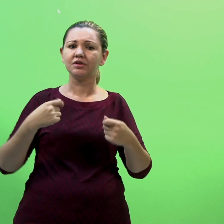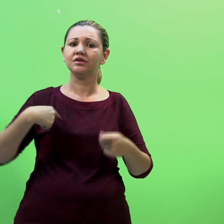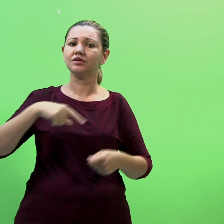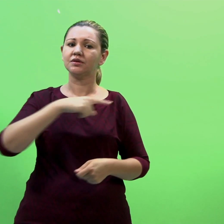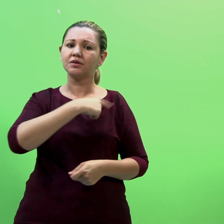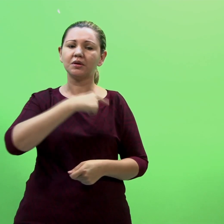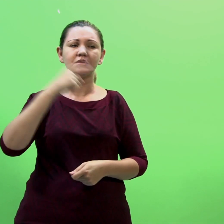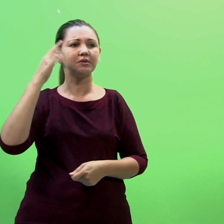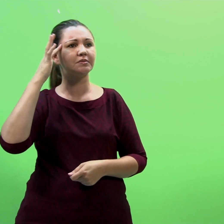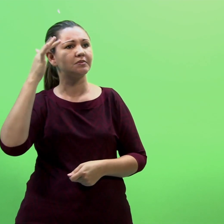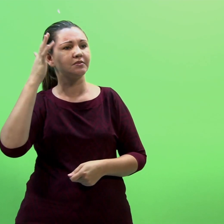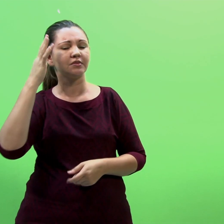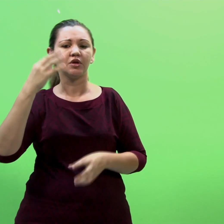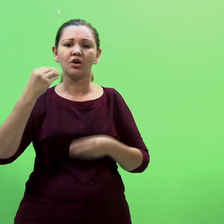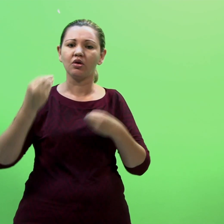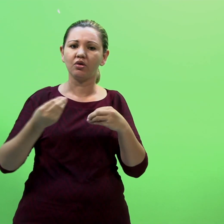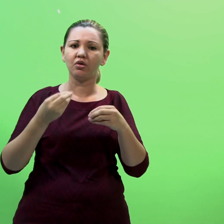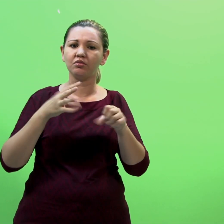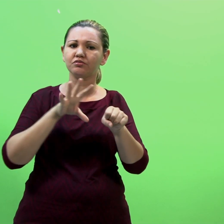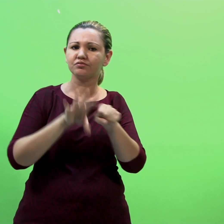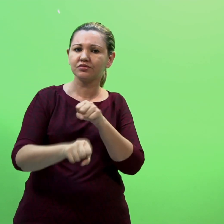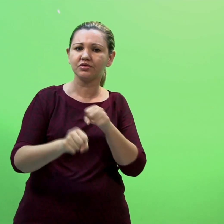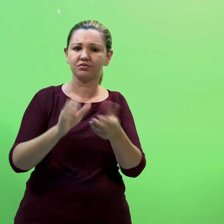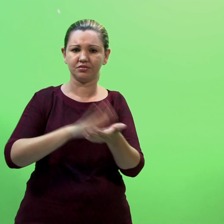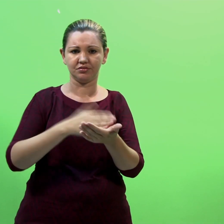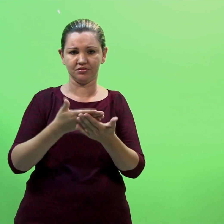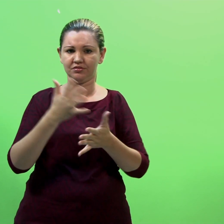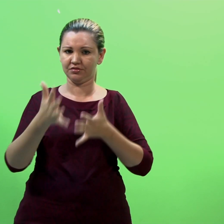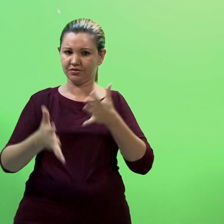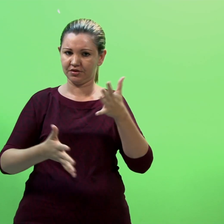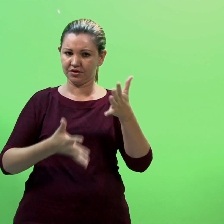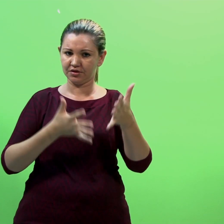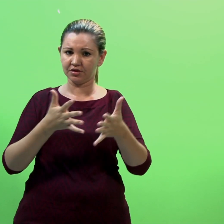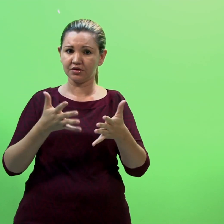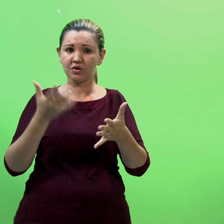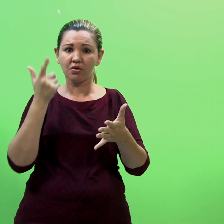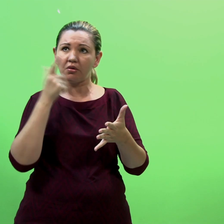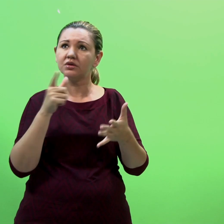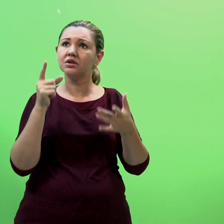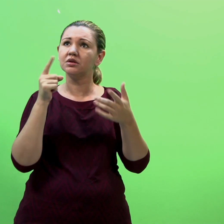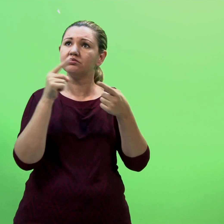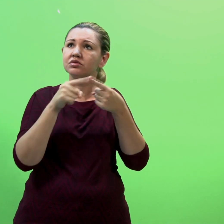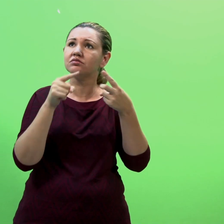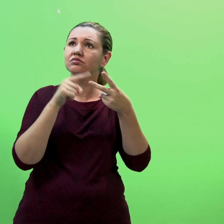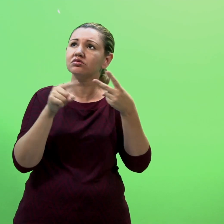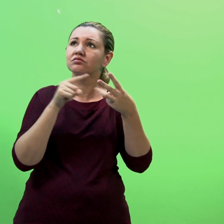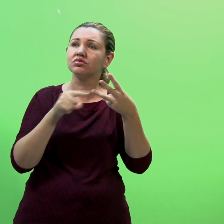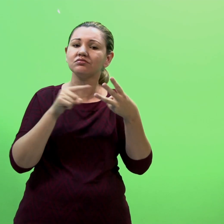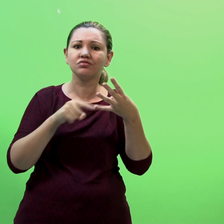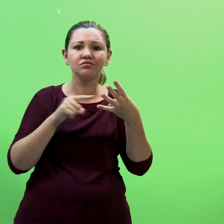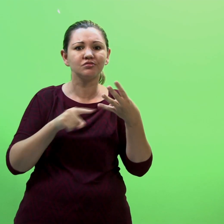O intérprete deve ser um atender às suas necessidades particulares. 12.